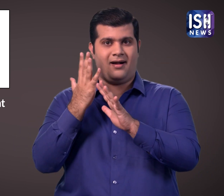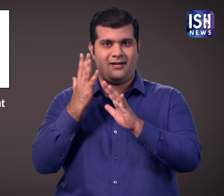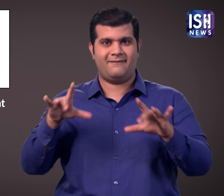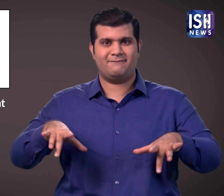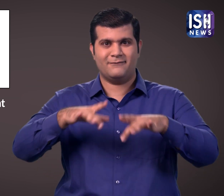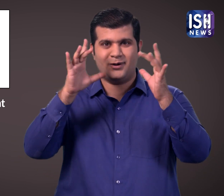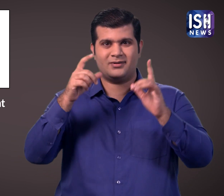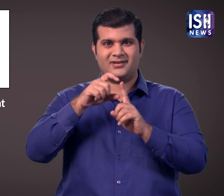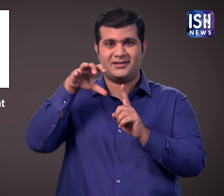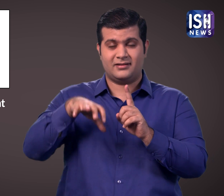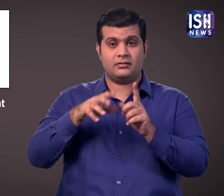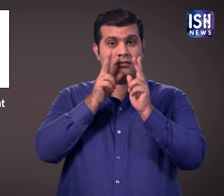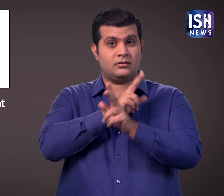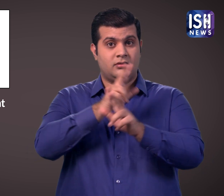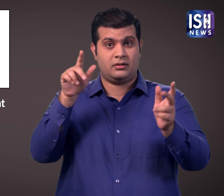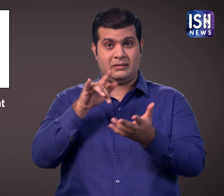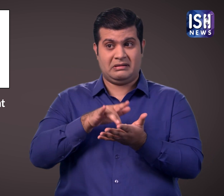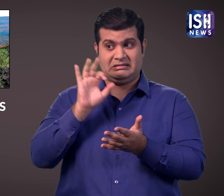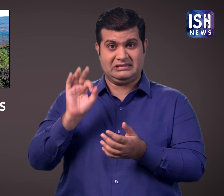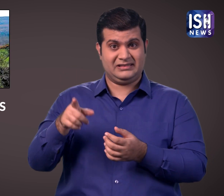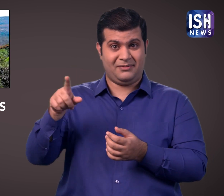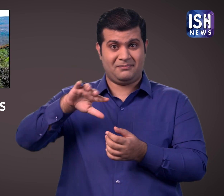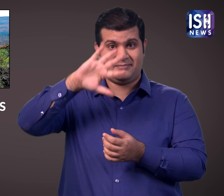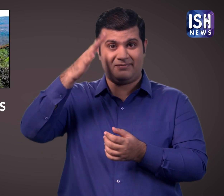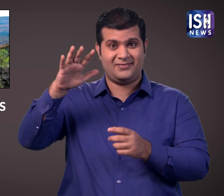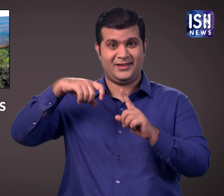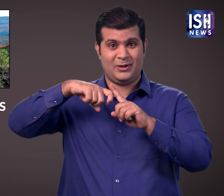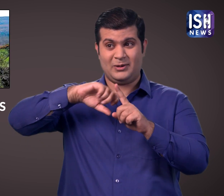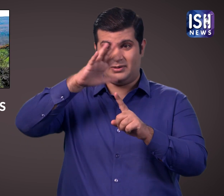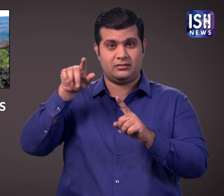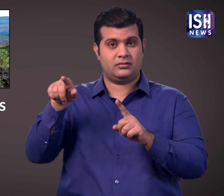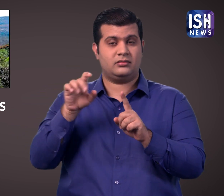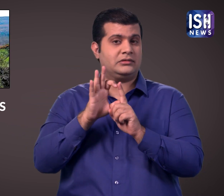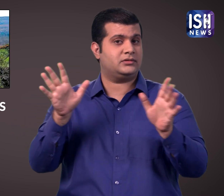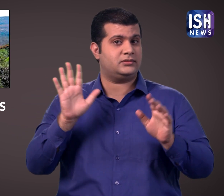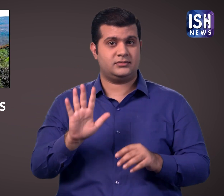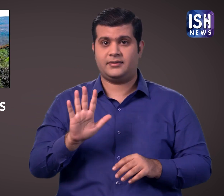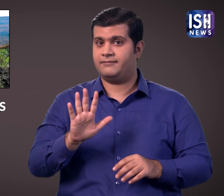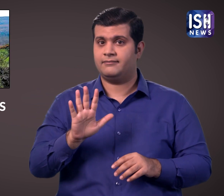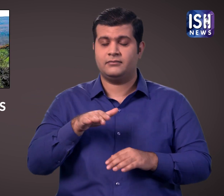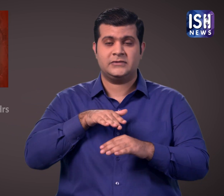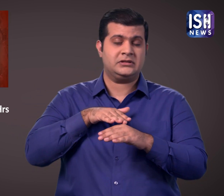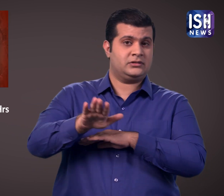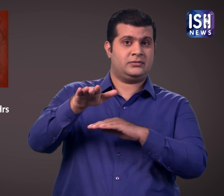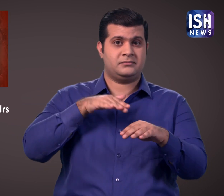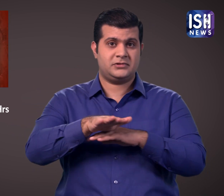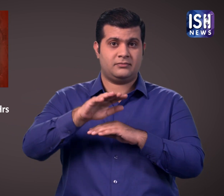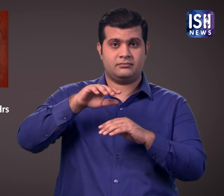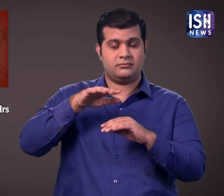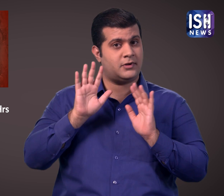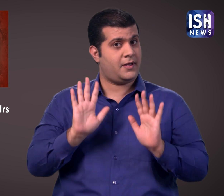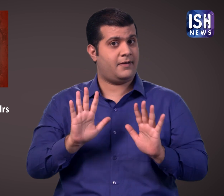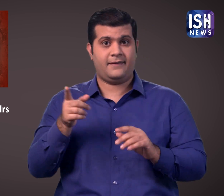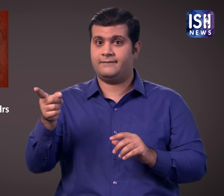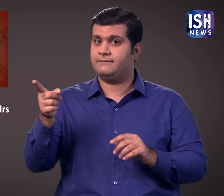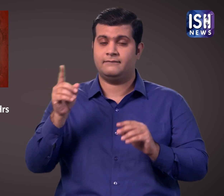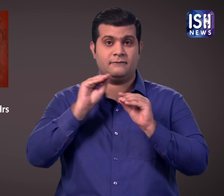केरल बान बिभाग ने पहले से ही परियाटकों को ट्रेकिंग में जोखिम की बारे में चेतावनी दी थी क्योंकि पाहाड की ढलान